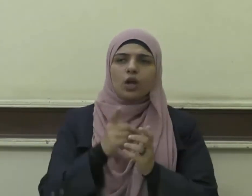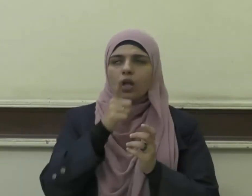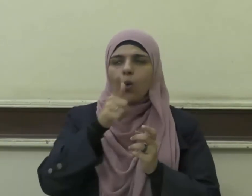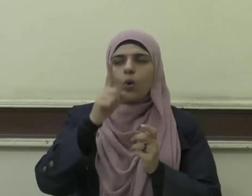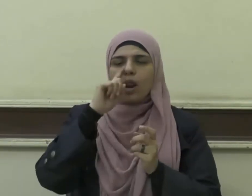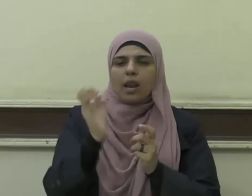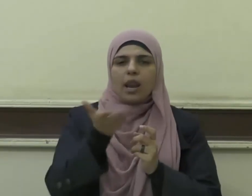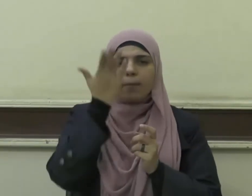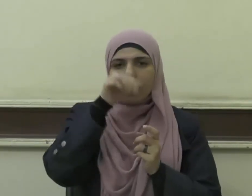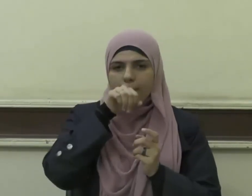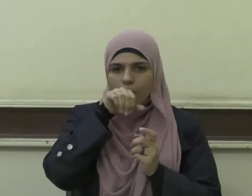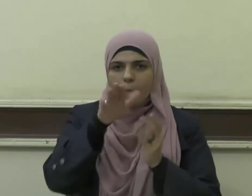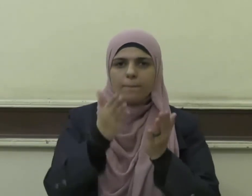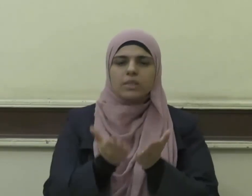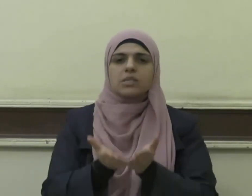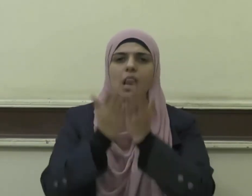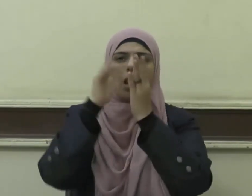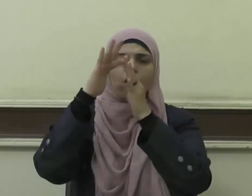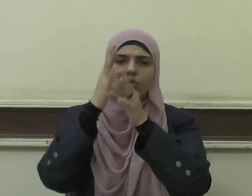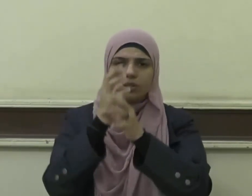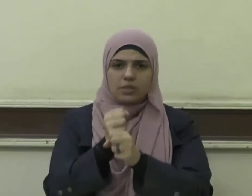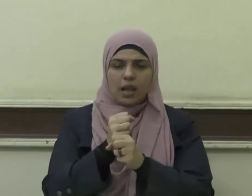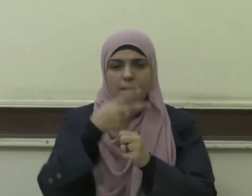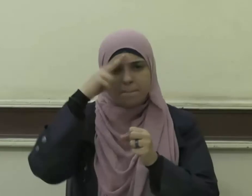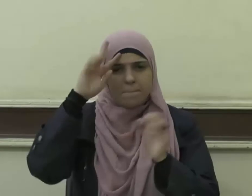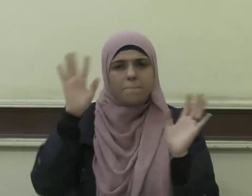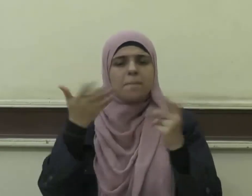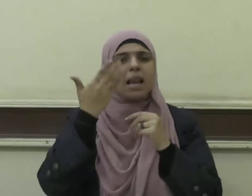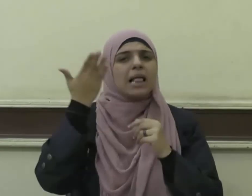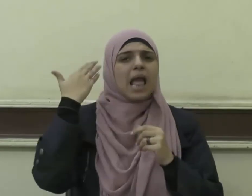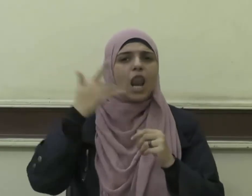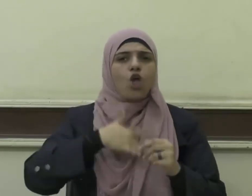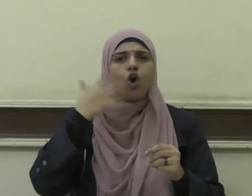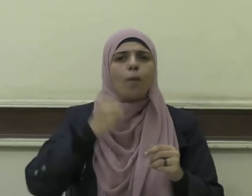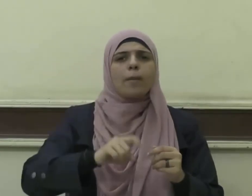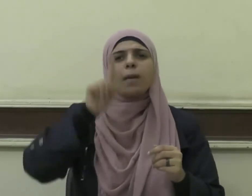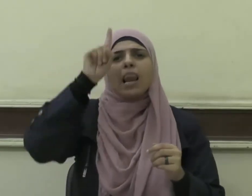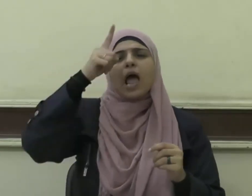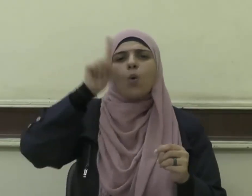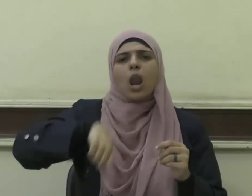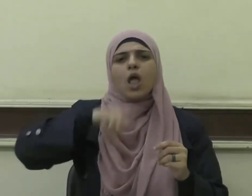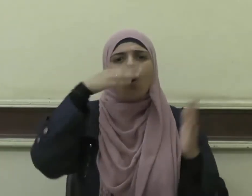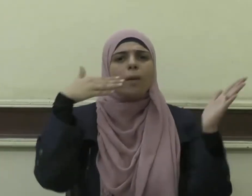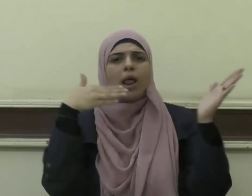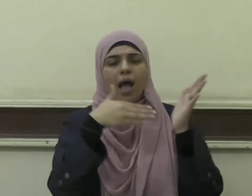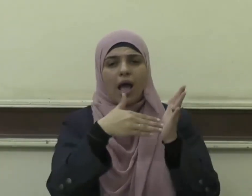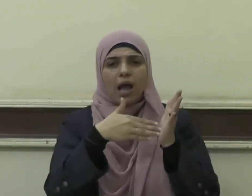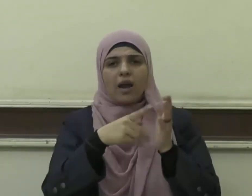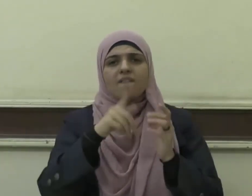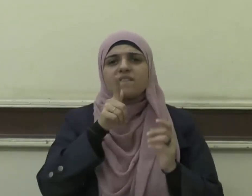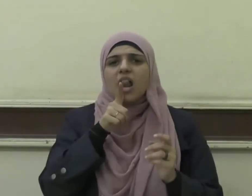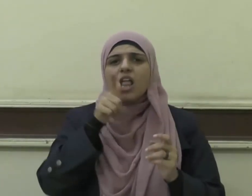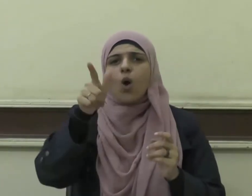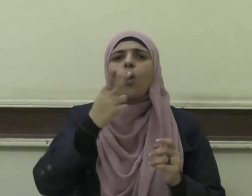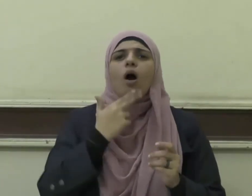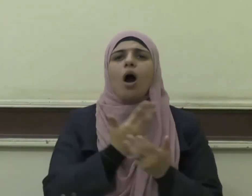صلى الله عليه وسلم ومن كان يؤمن بالله واليوم الآخر فليقل خيرًا أو